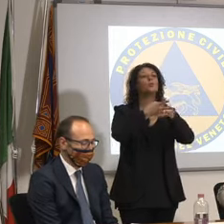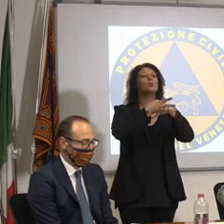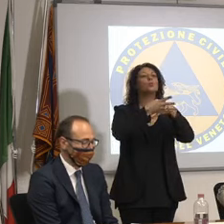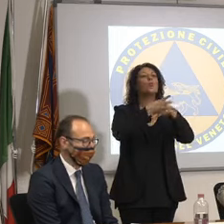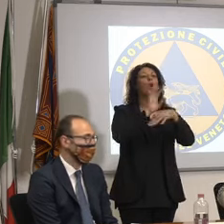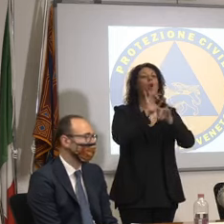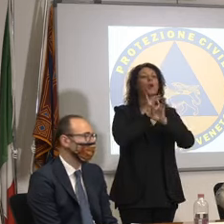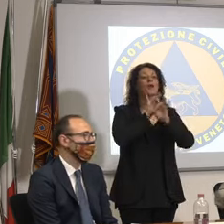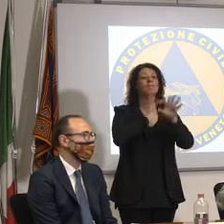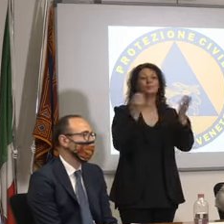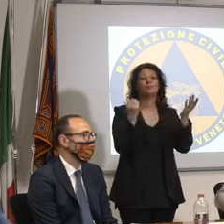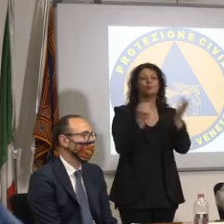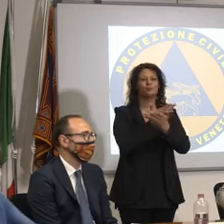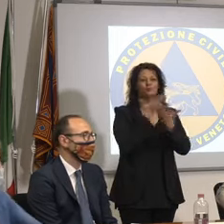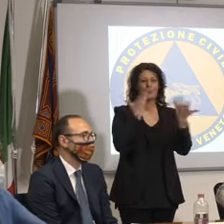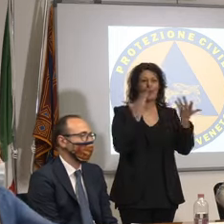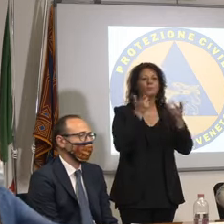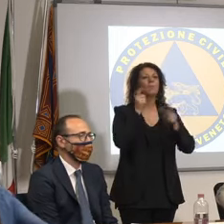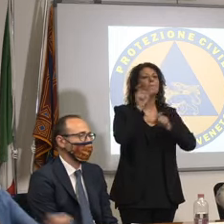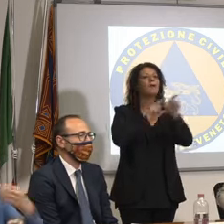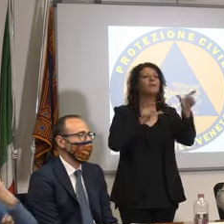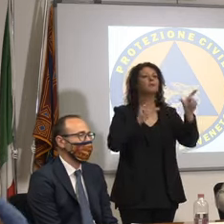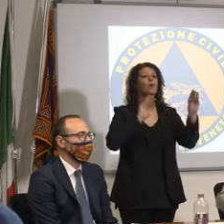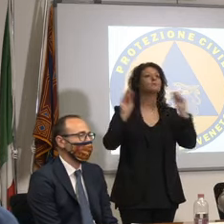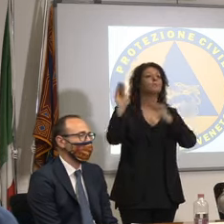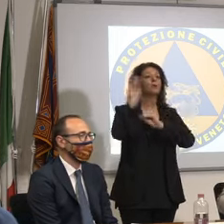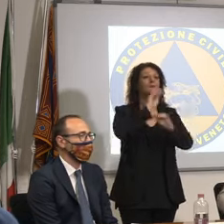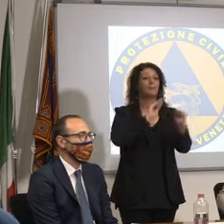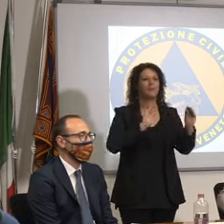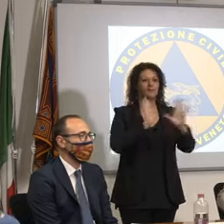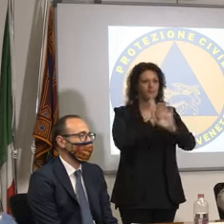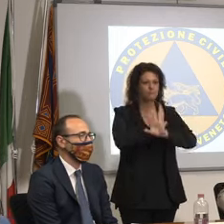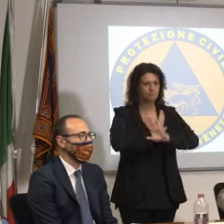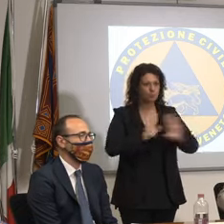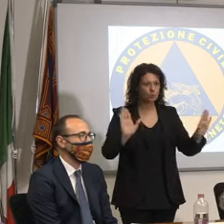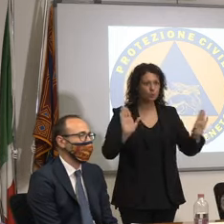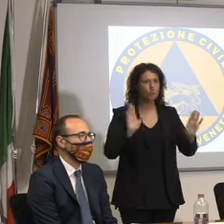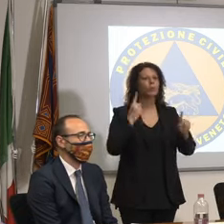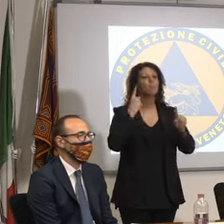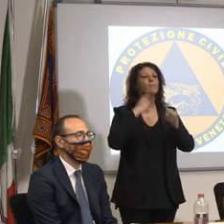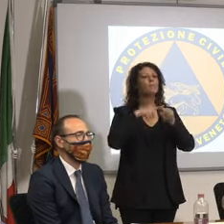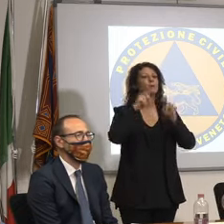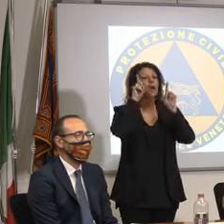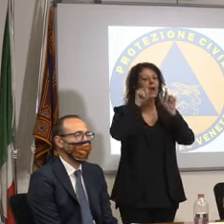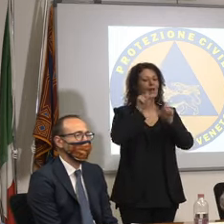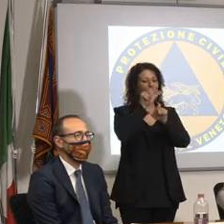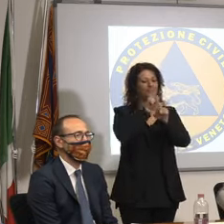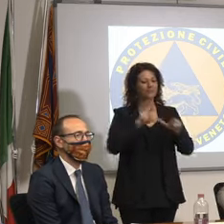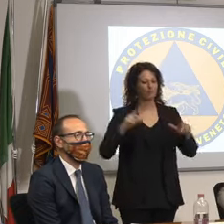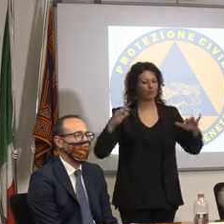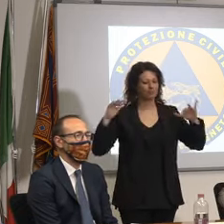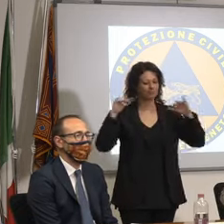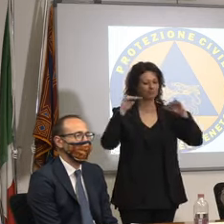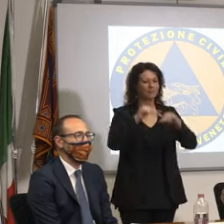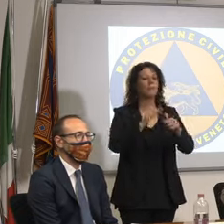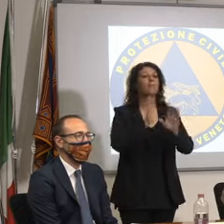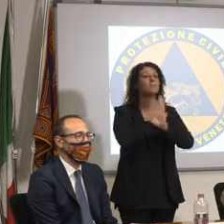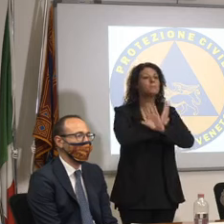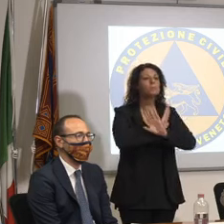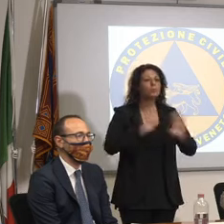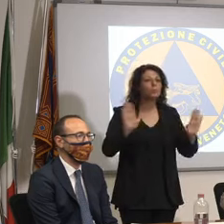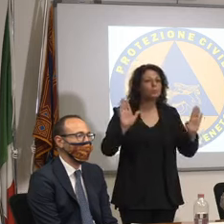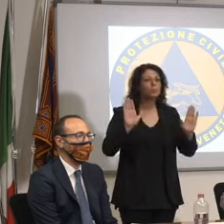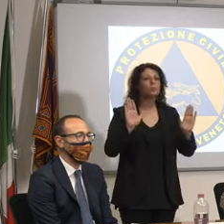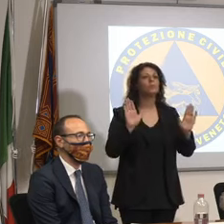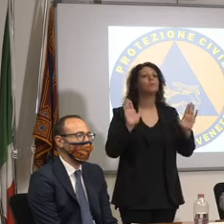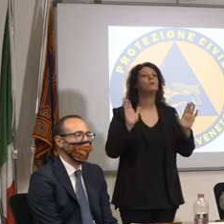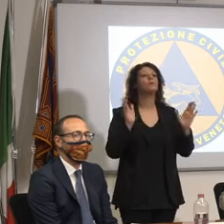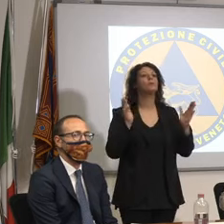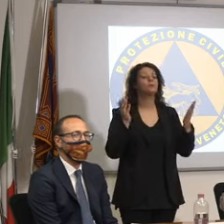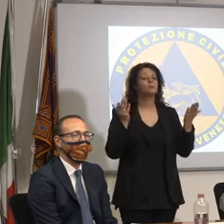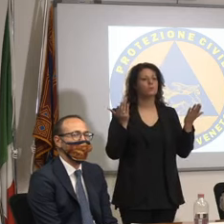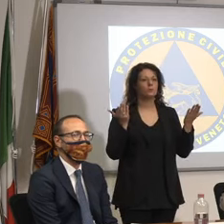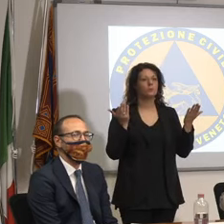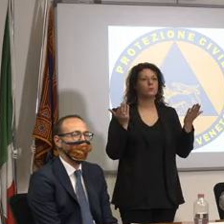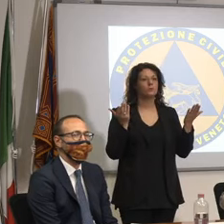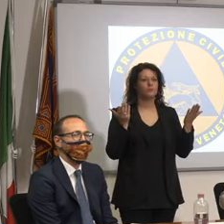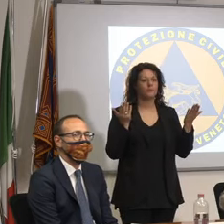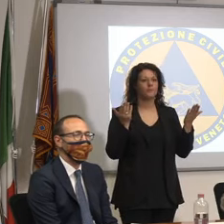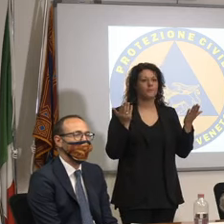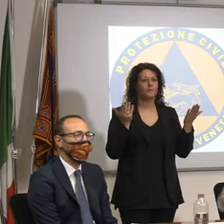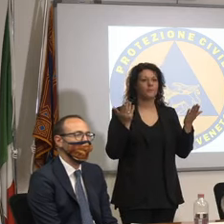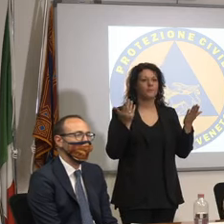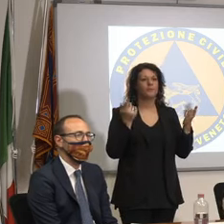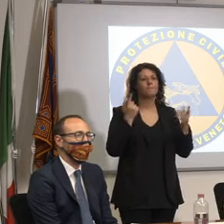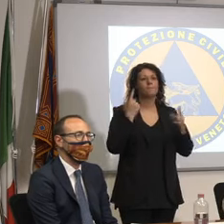spostamenti gli assembramenti e la fisicità no? cioè la possibilità di avere la